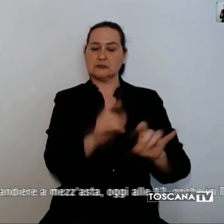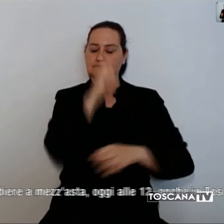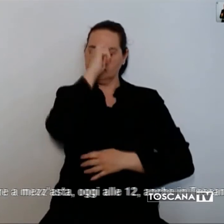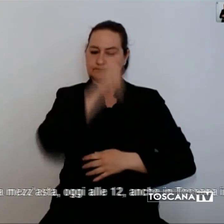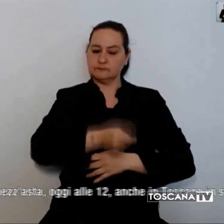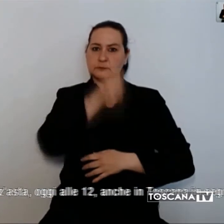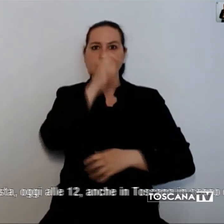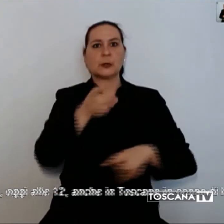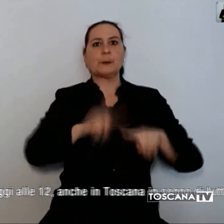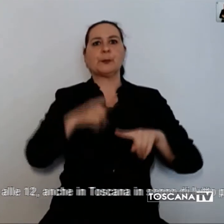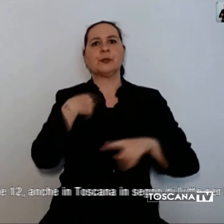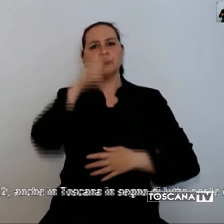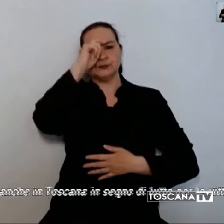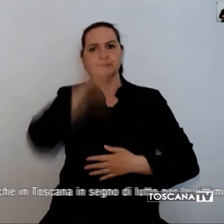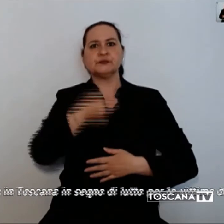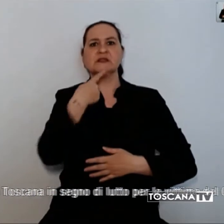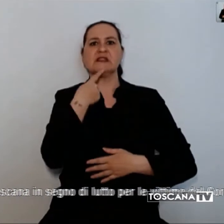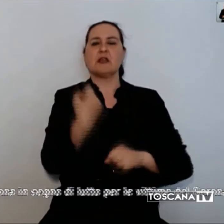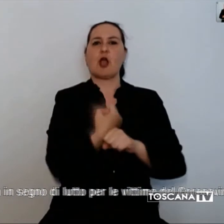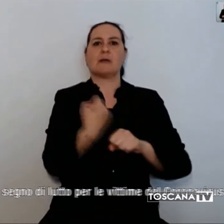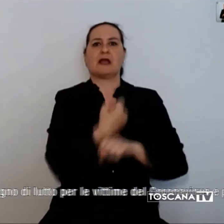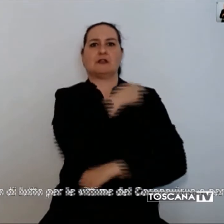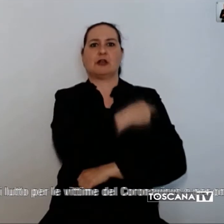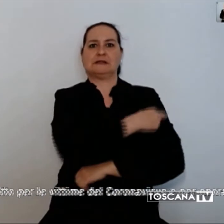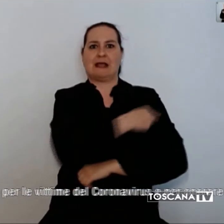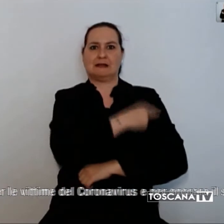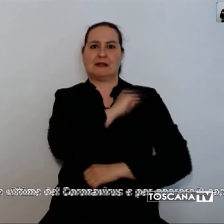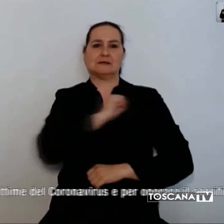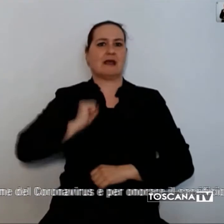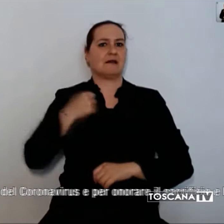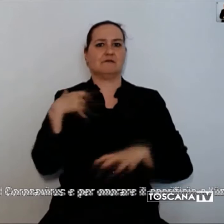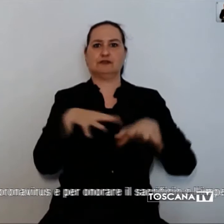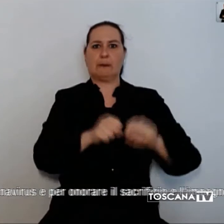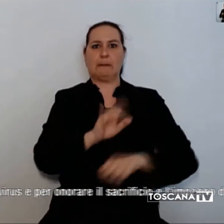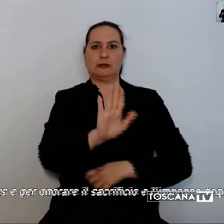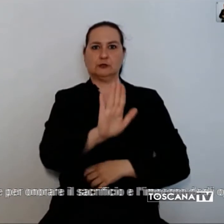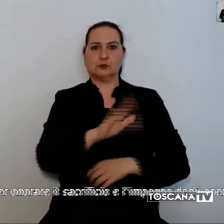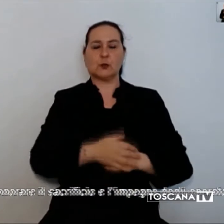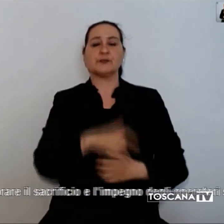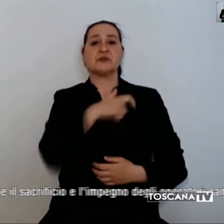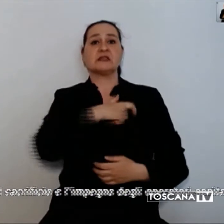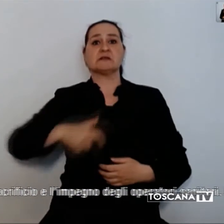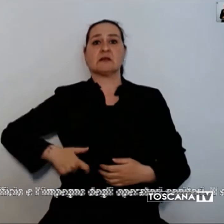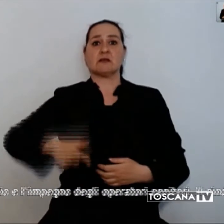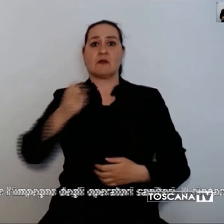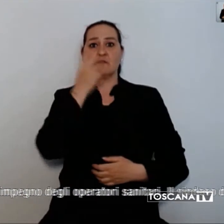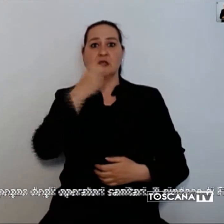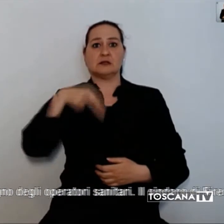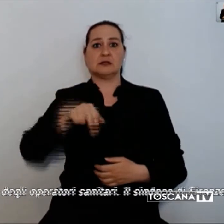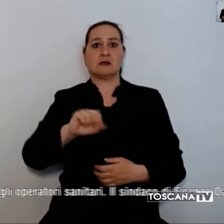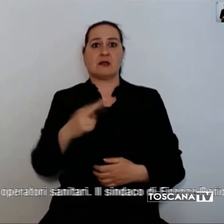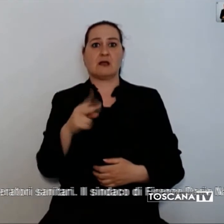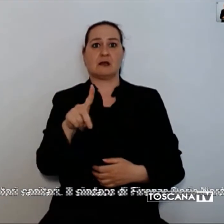'impegno degli operatori sanitari. Il sindaco di Firenze Nardella come tutti i primi